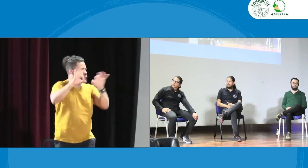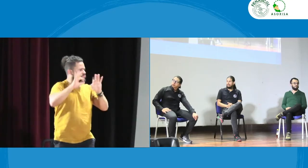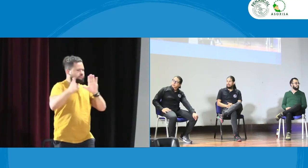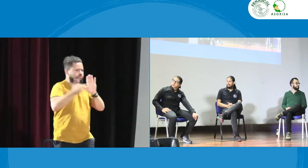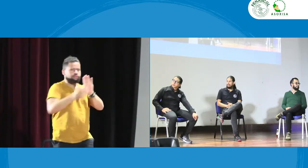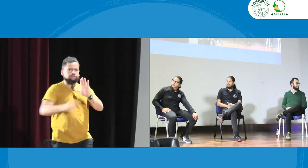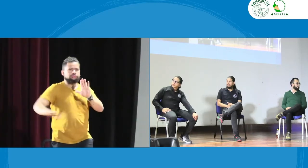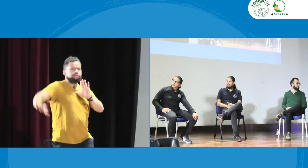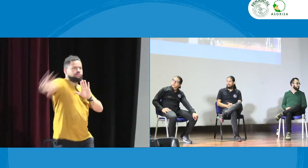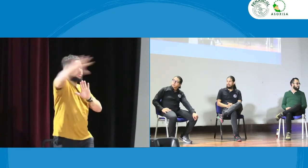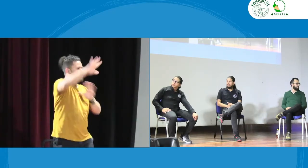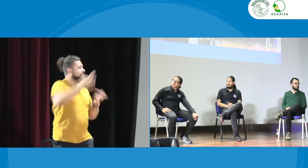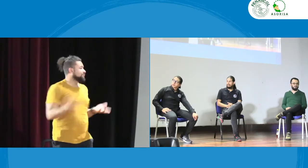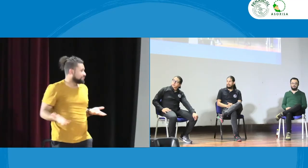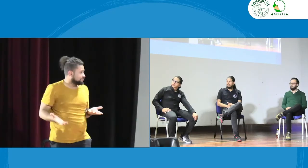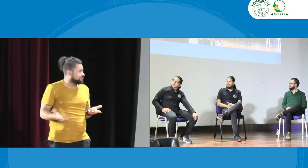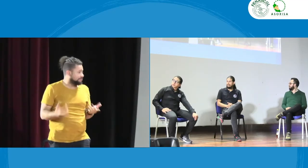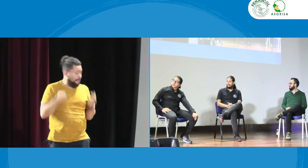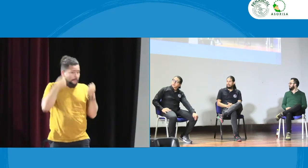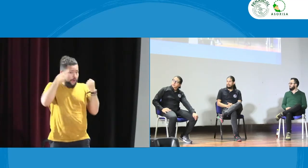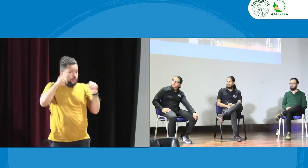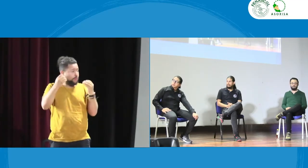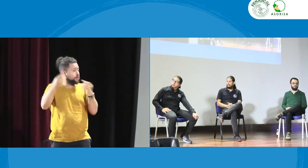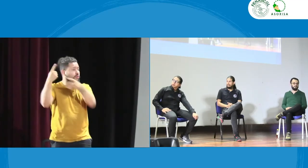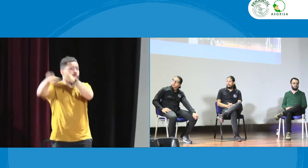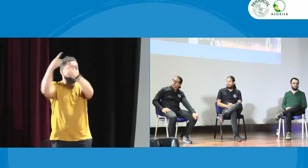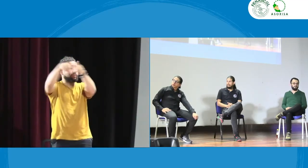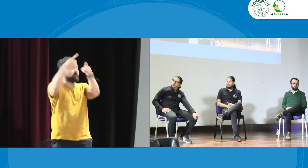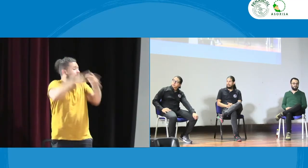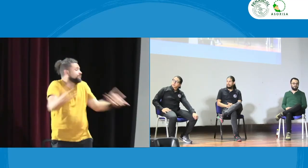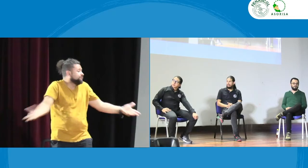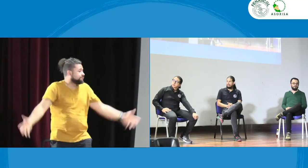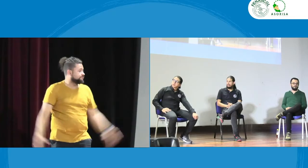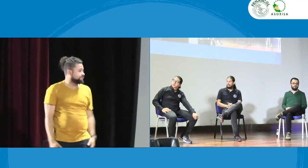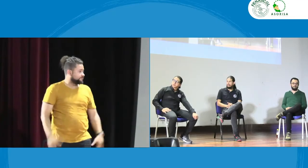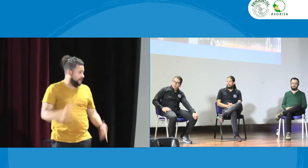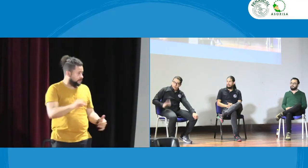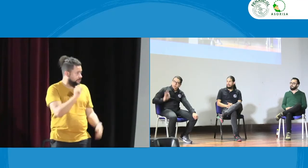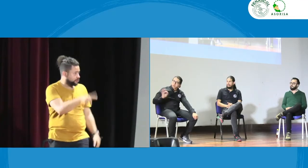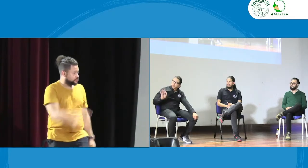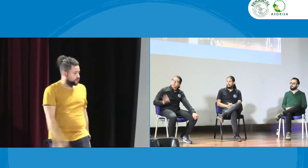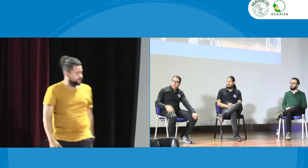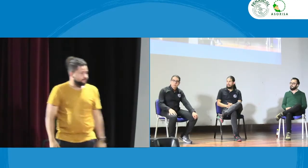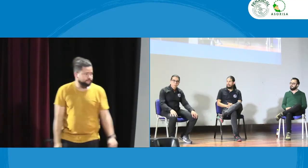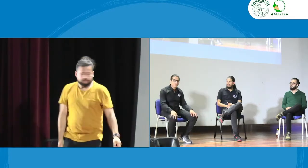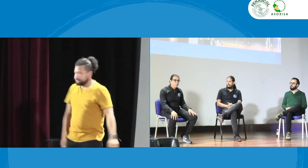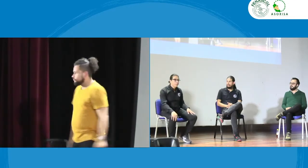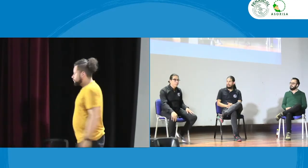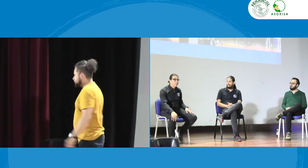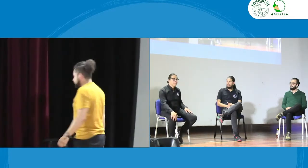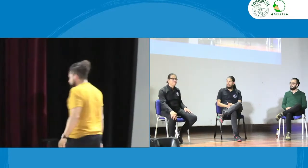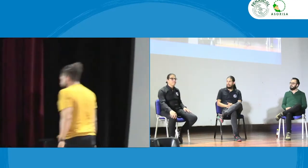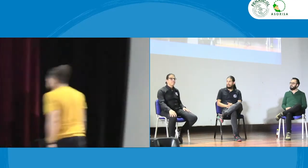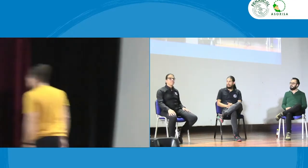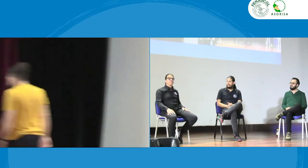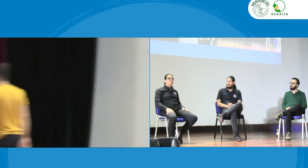ejemplo se llevan normativas autónomas es importante generar un estándar porque hay una preocupación latente porque se manejan diferentes